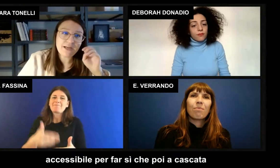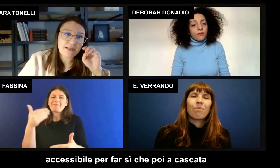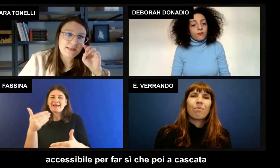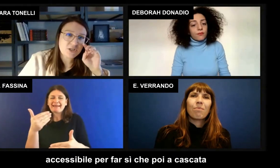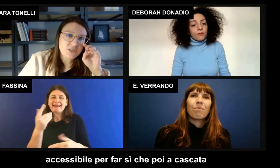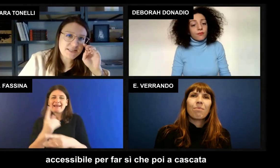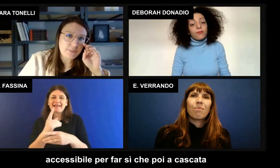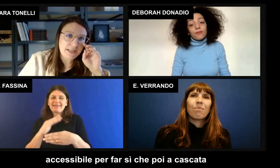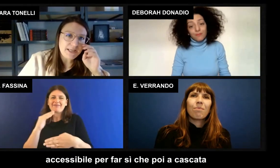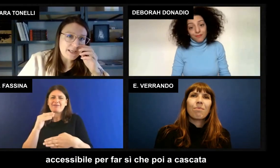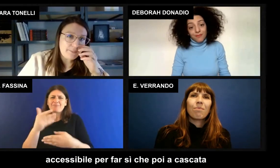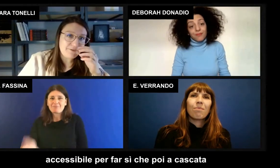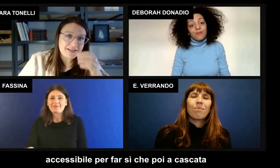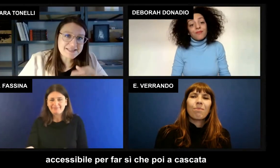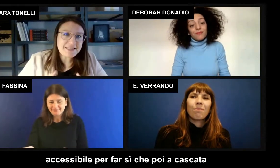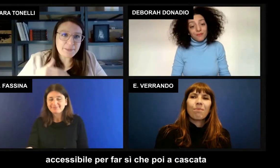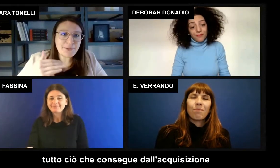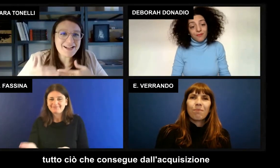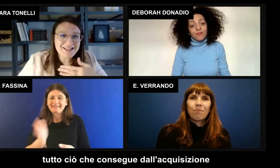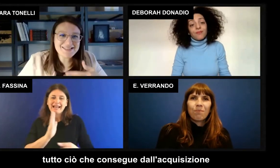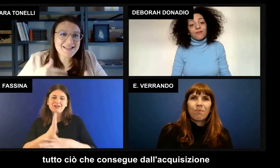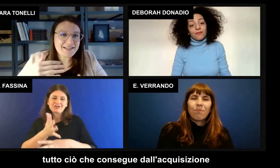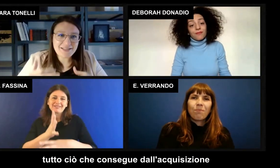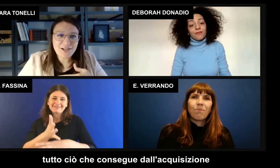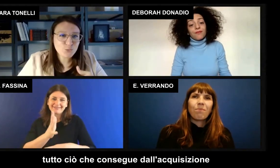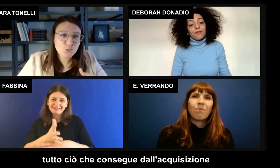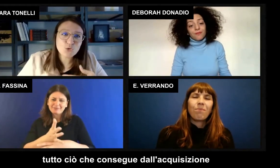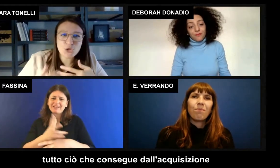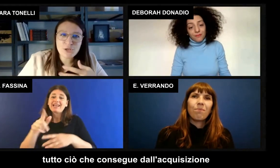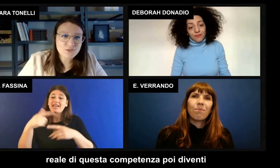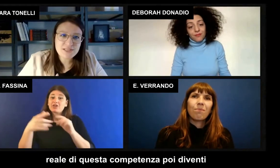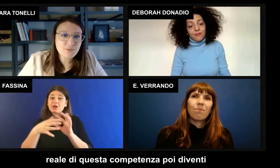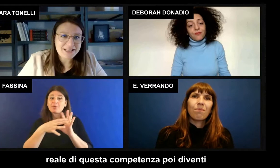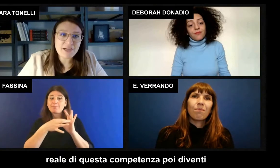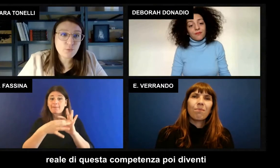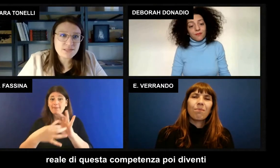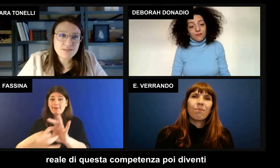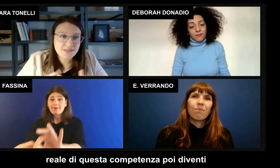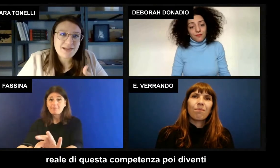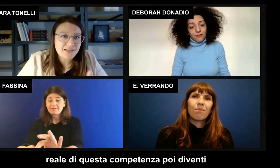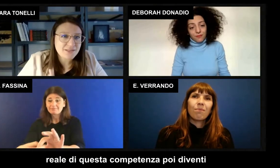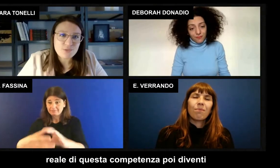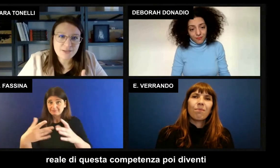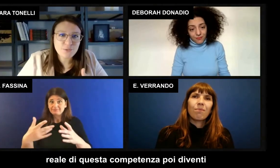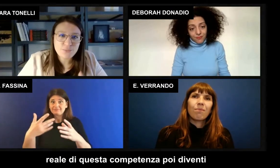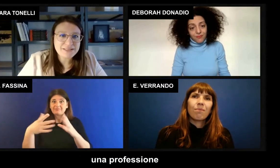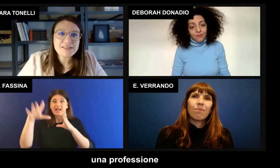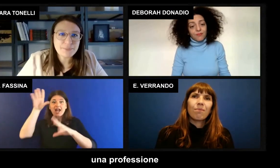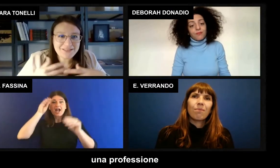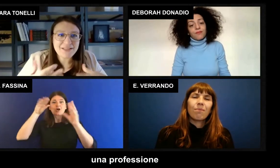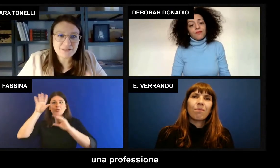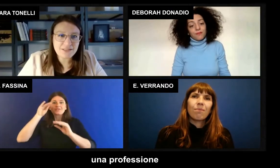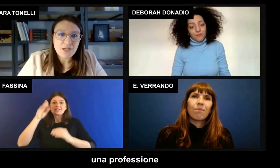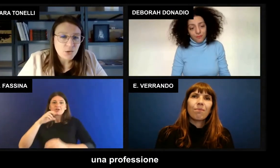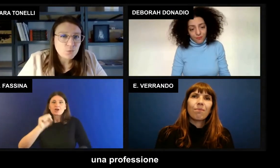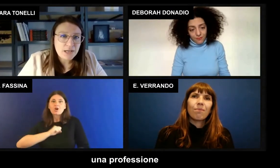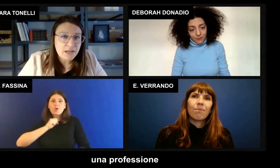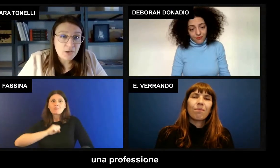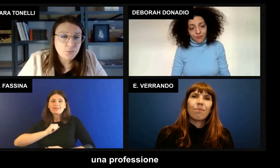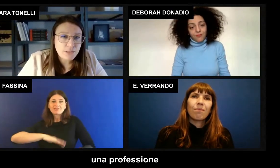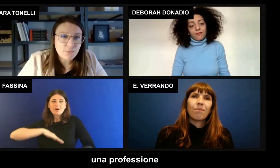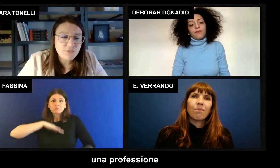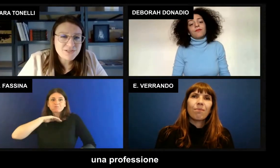cosa da aprire rendere accessibile per far sì che poi a cascata tutto ciò che consegue dall'acquisizione reale di questa competenza poi diventi